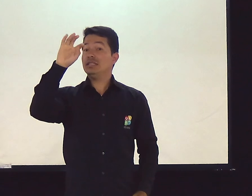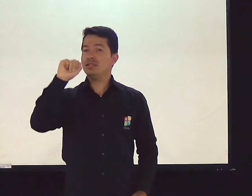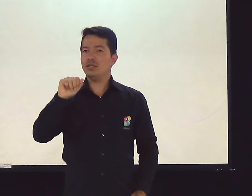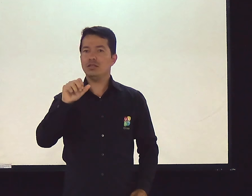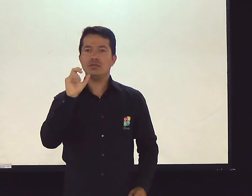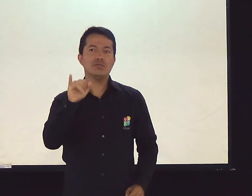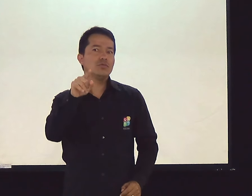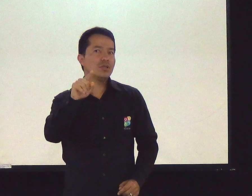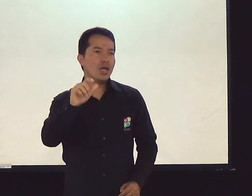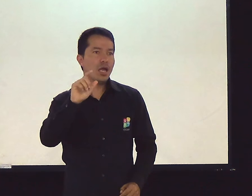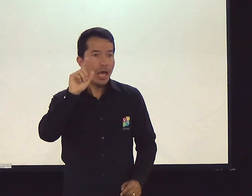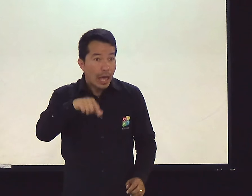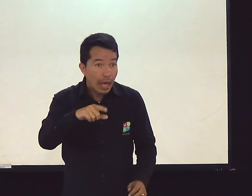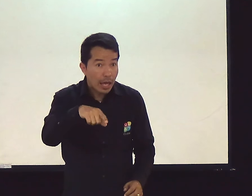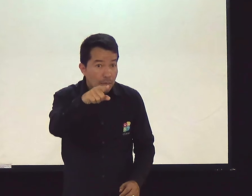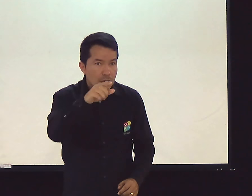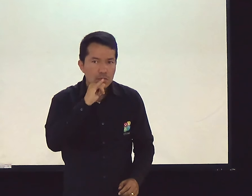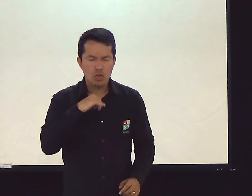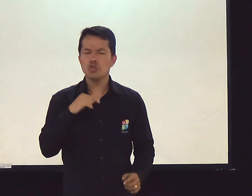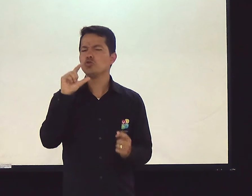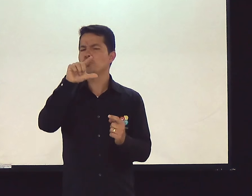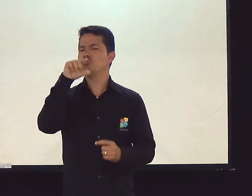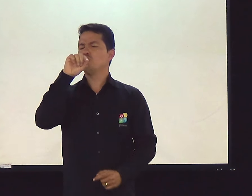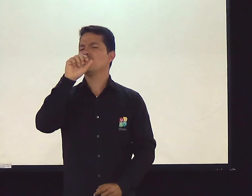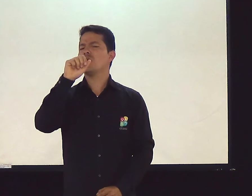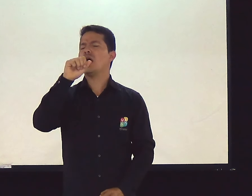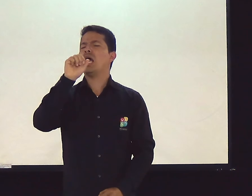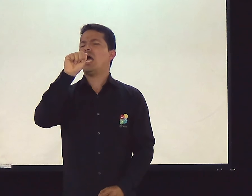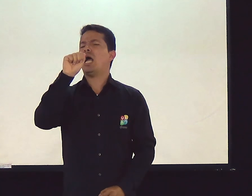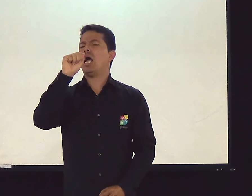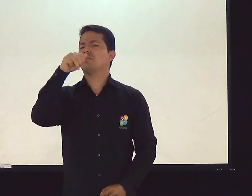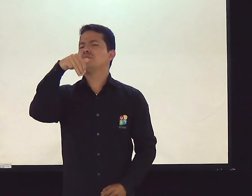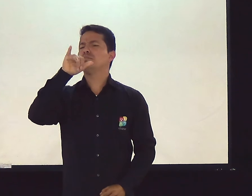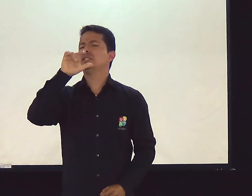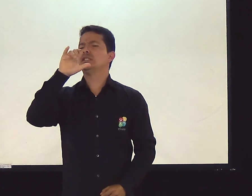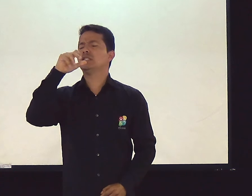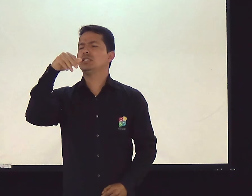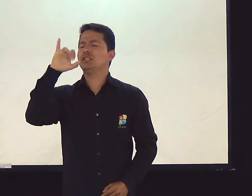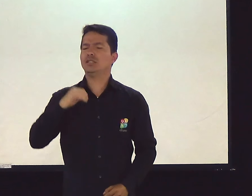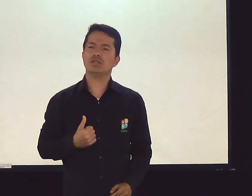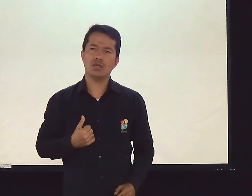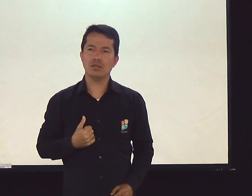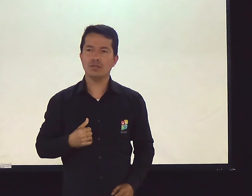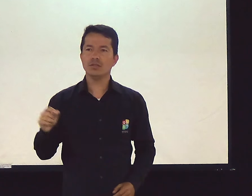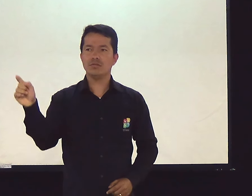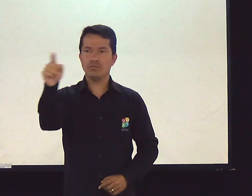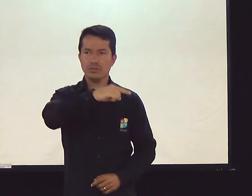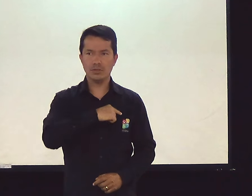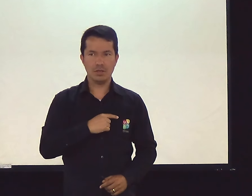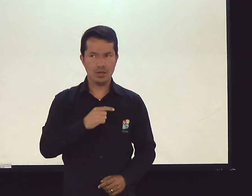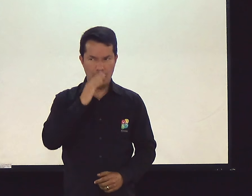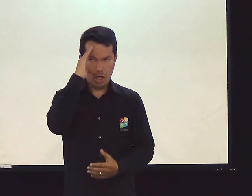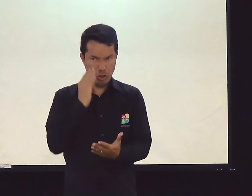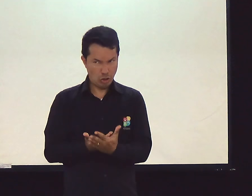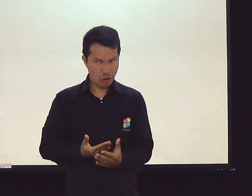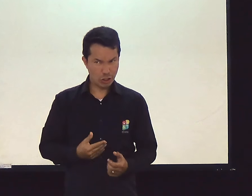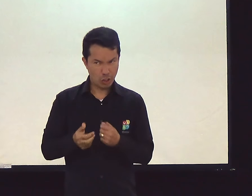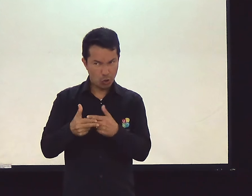Ou você é milenista? Não, não. Eu sou a milenista. Você